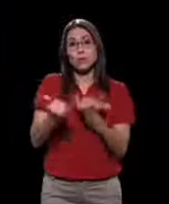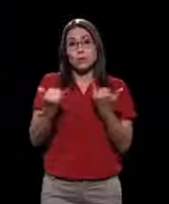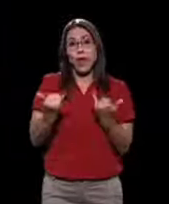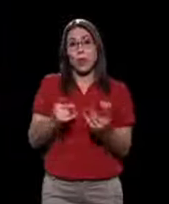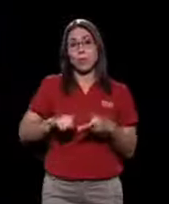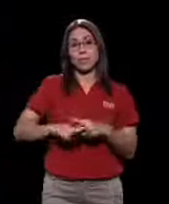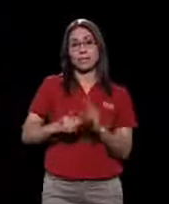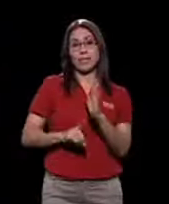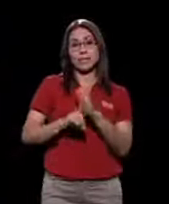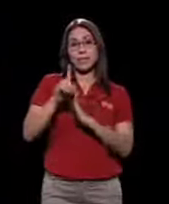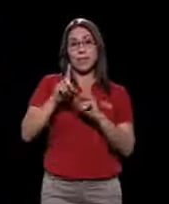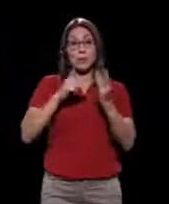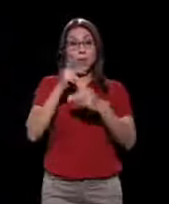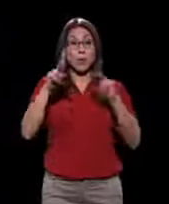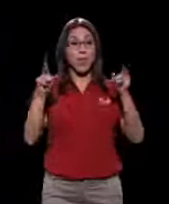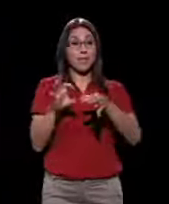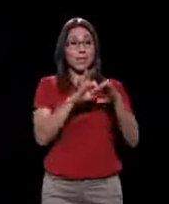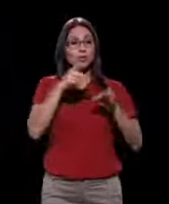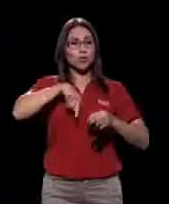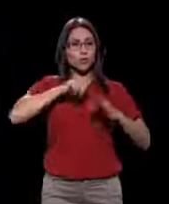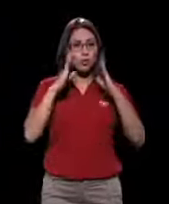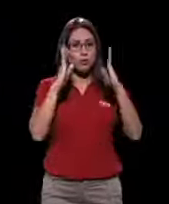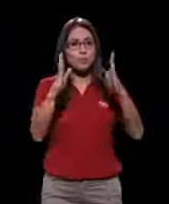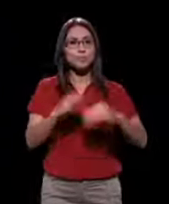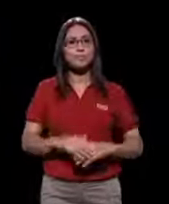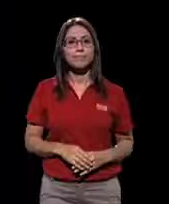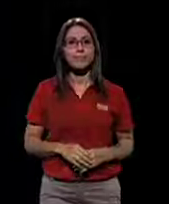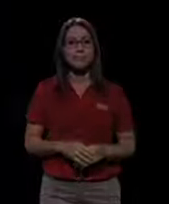desarrollar. En Nexos nos mantendremos atentos.